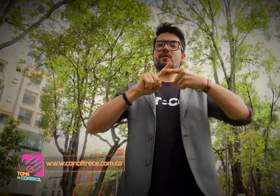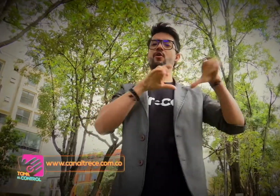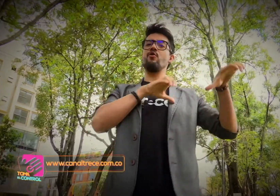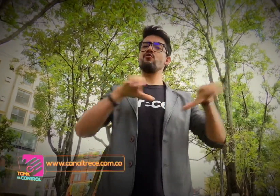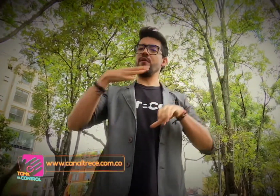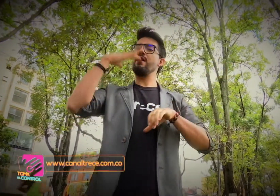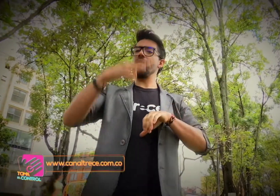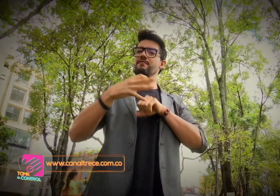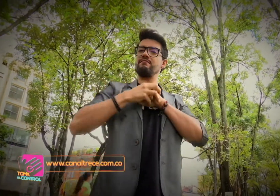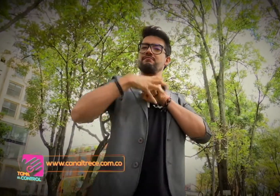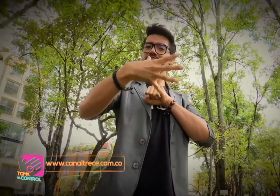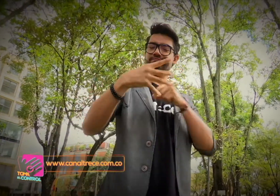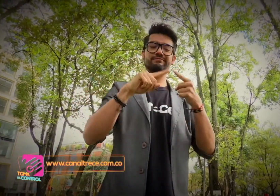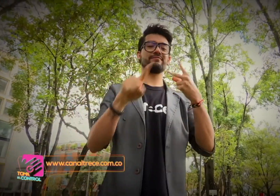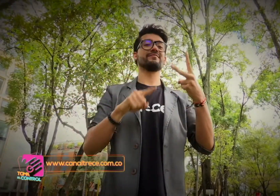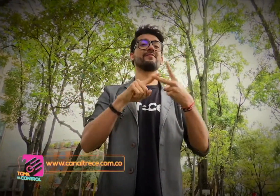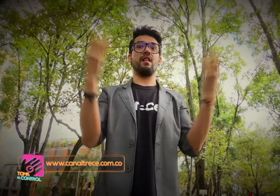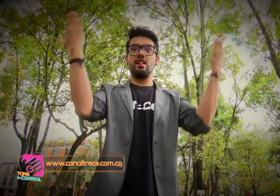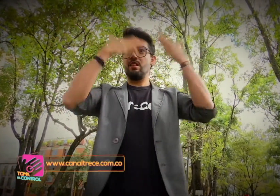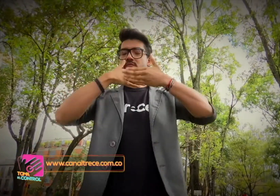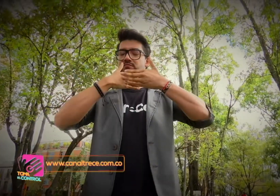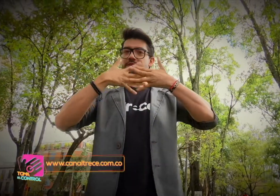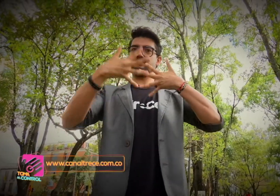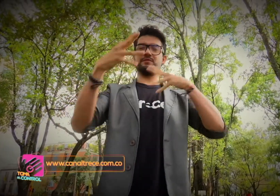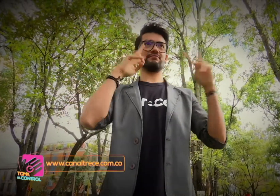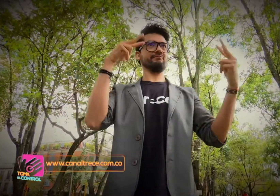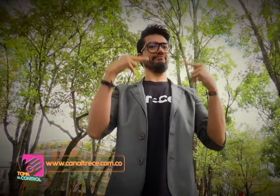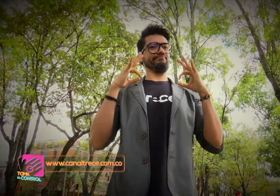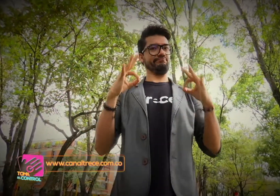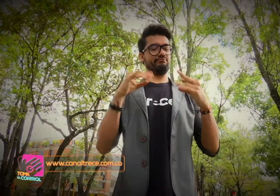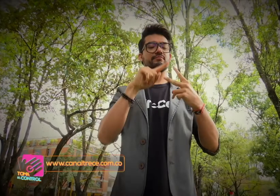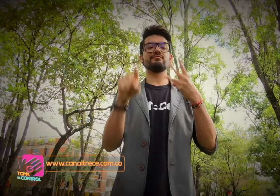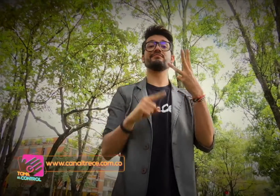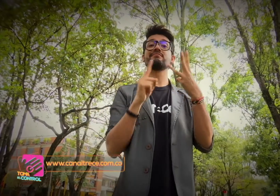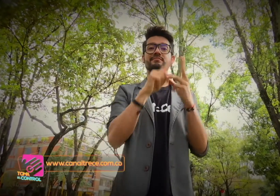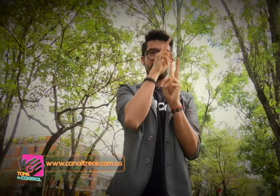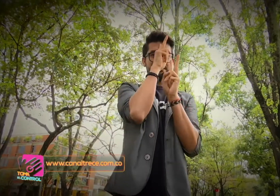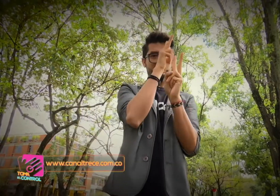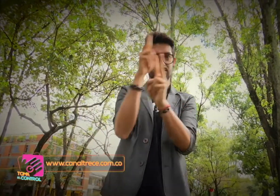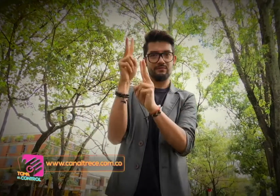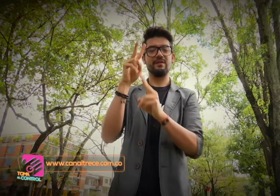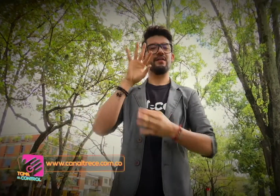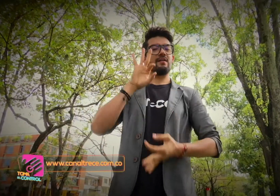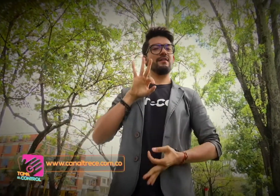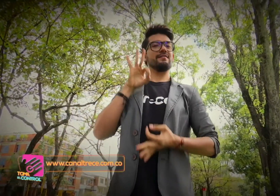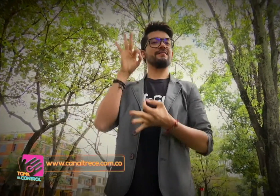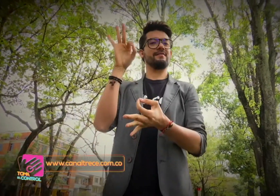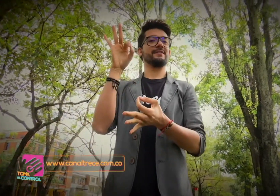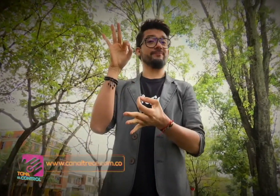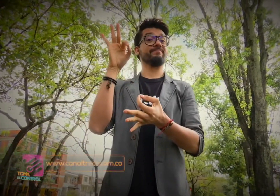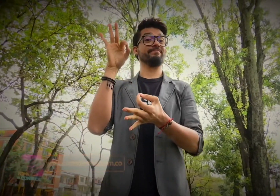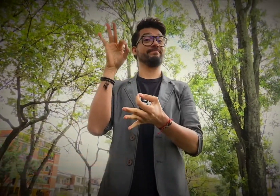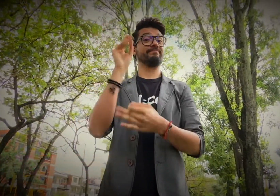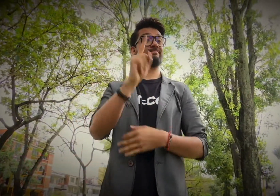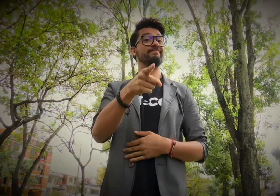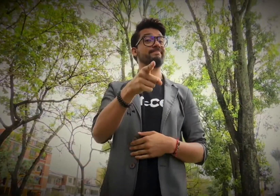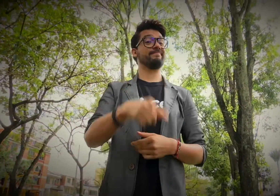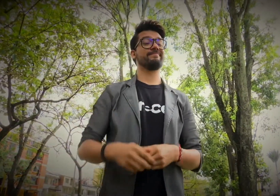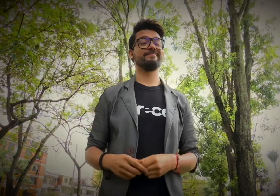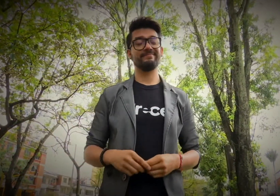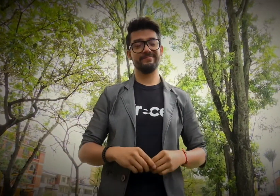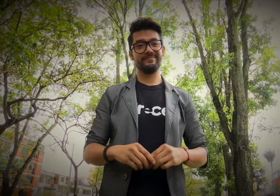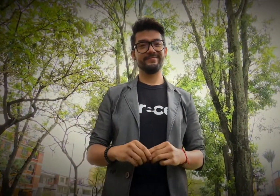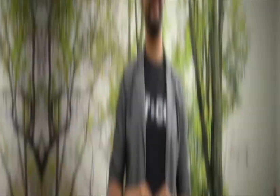relaciones sociales. Estas son la honestidad y la transparencia, pero también están involucradas el respeto y la